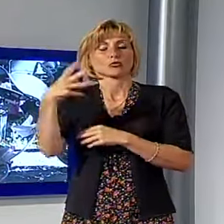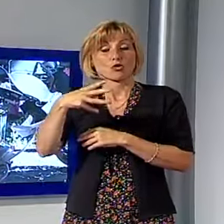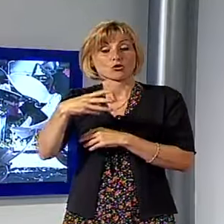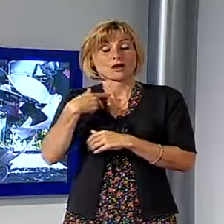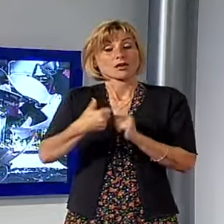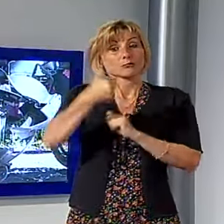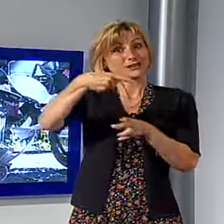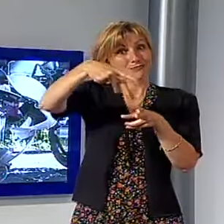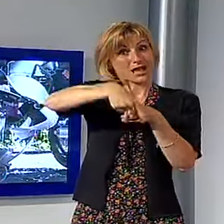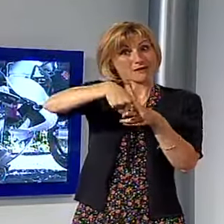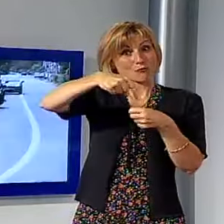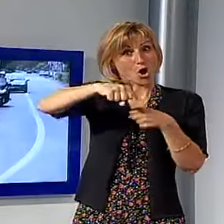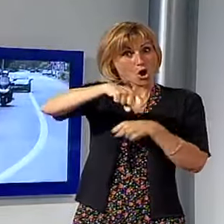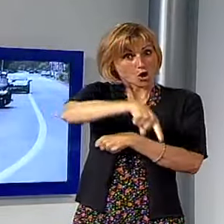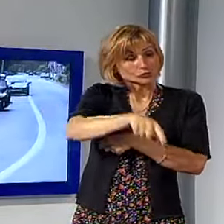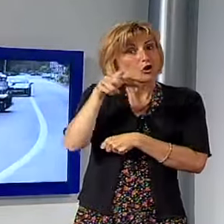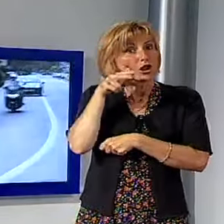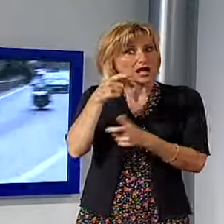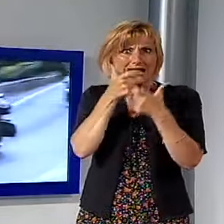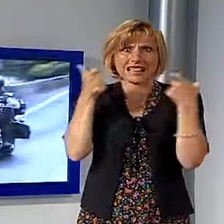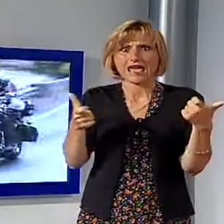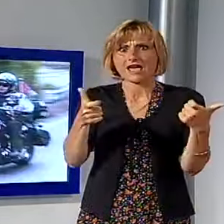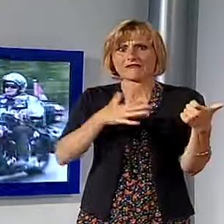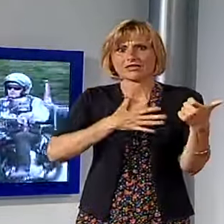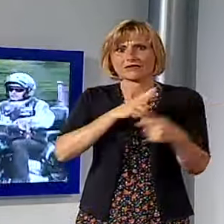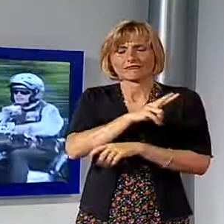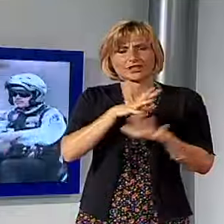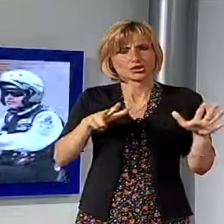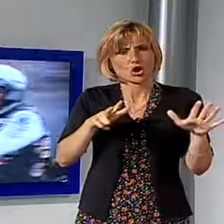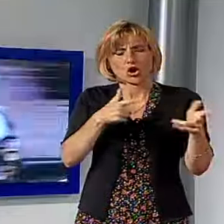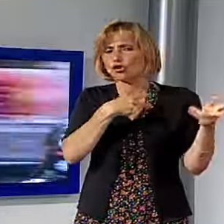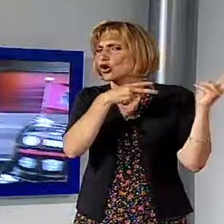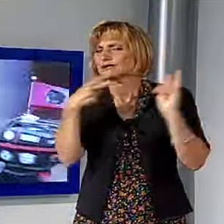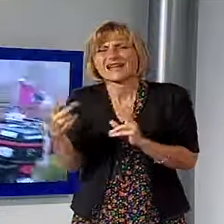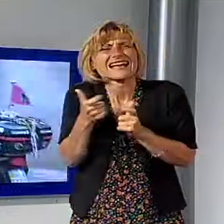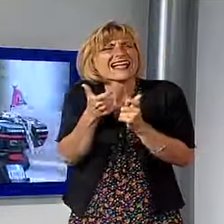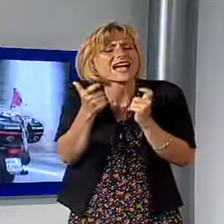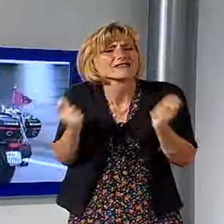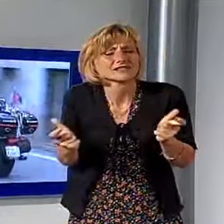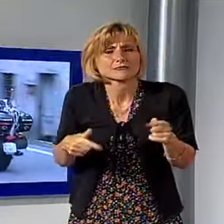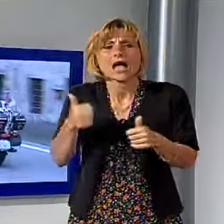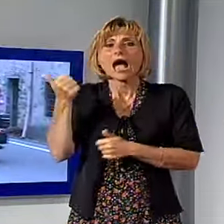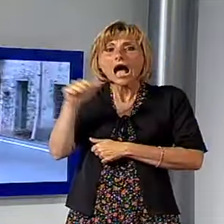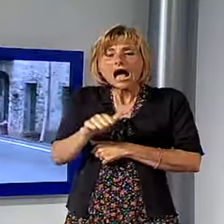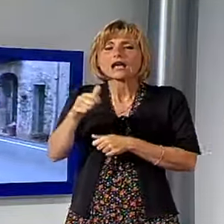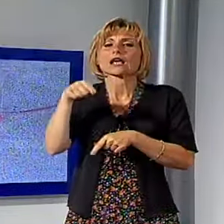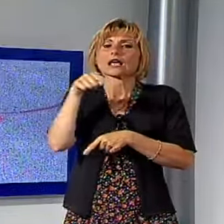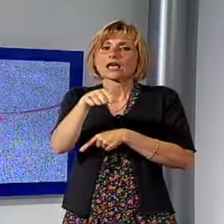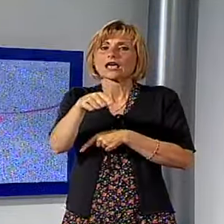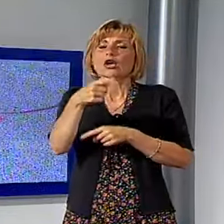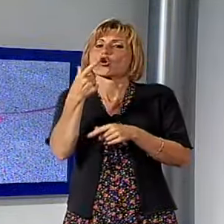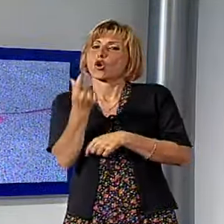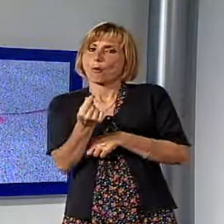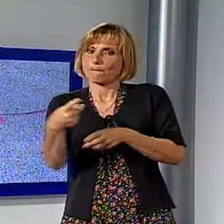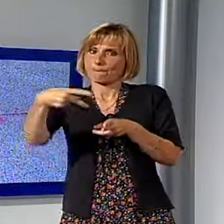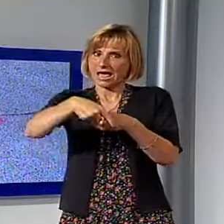moto, 28 anni, ricoverata all'ospedale di Lucca in condizioni disperate. Gravissimo, in prognosi riservata, anche il suo